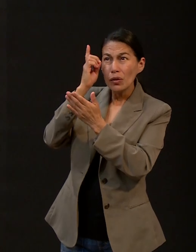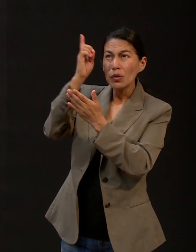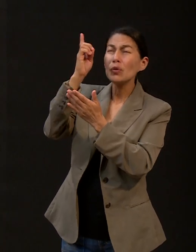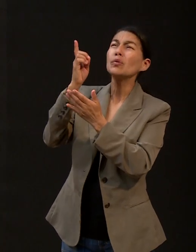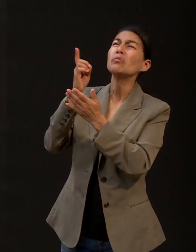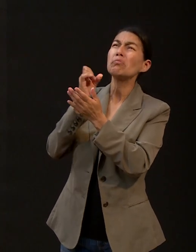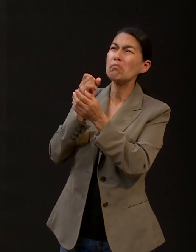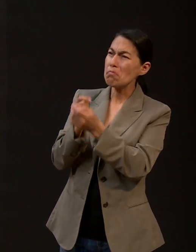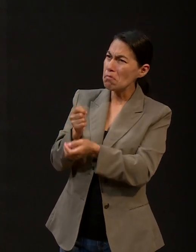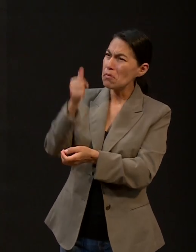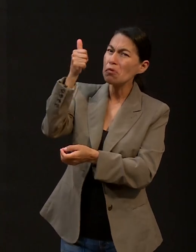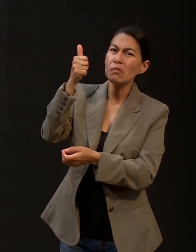hará.